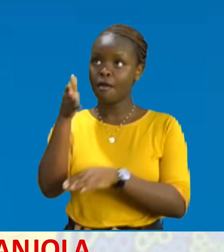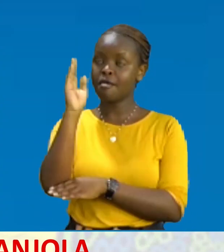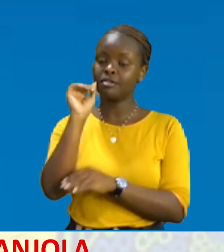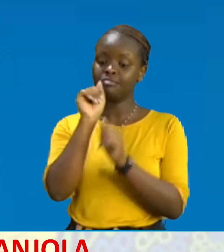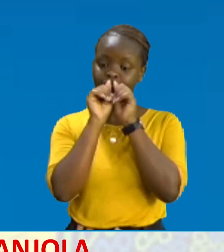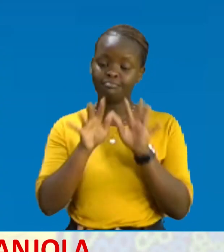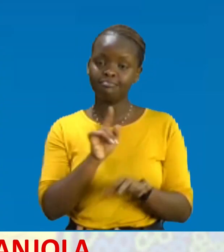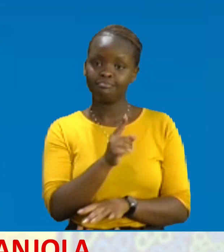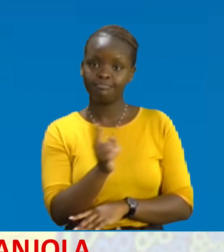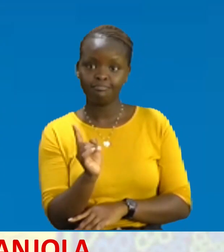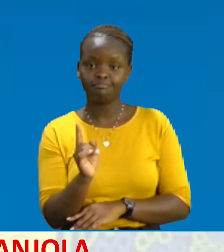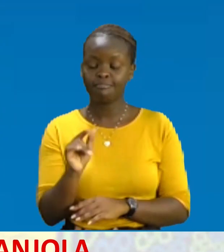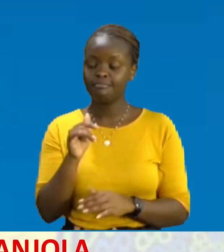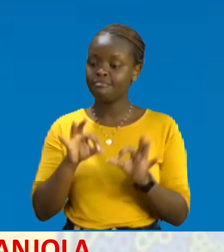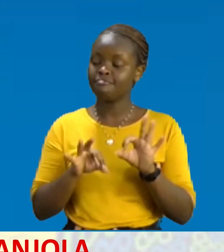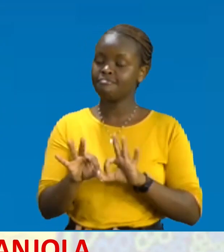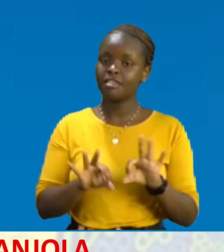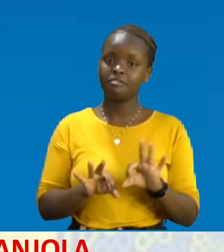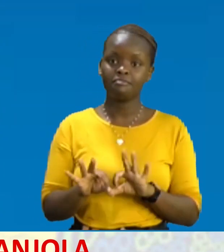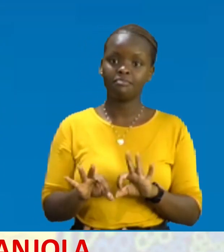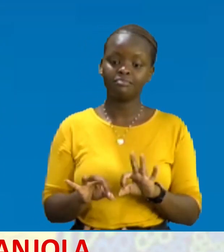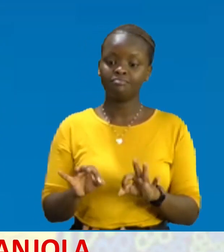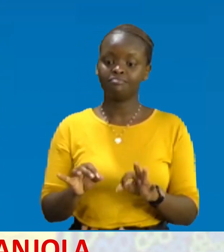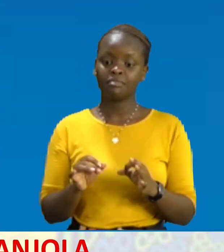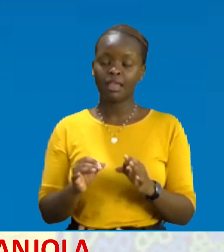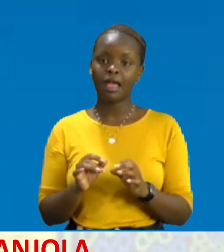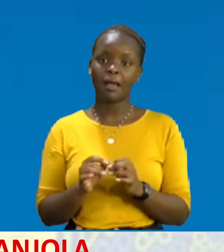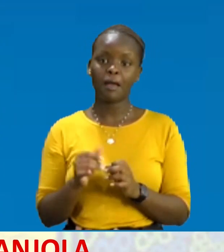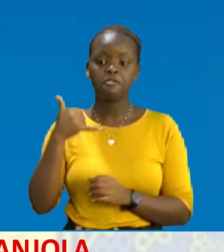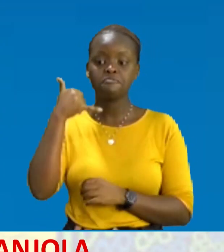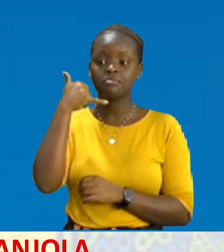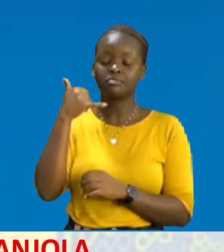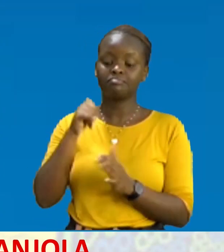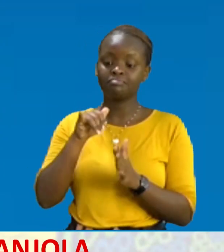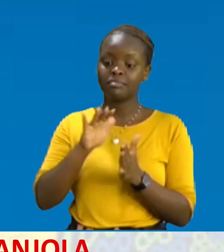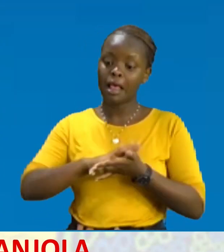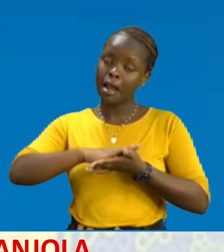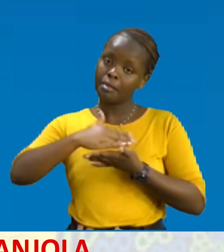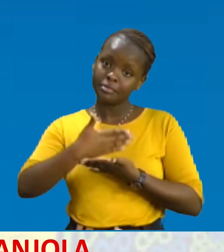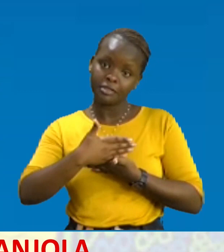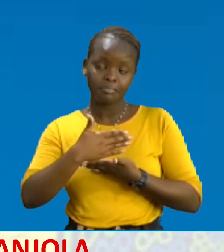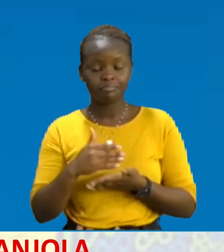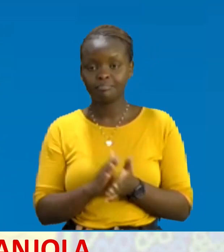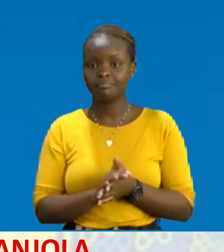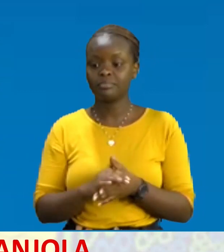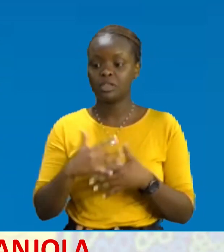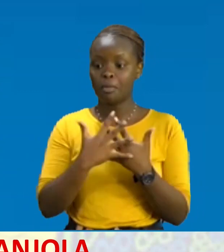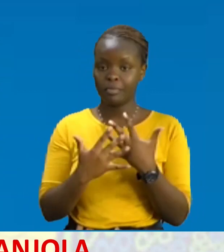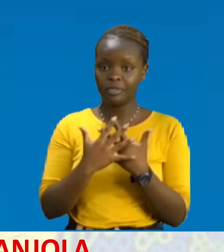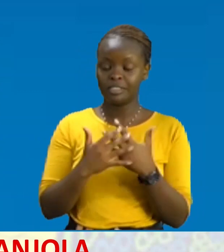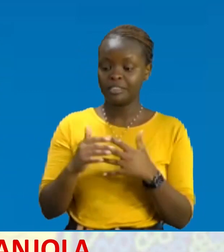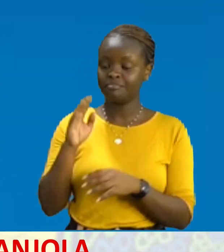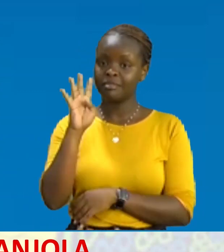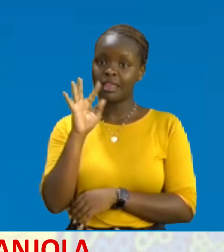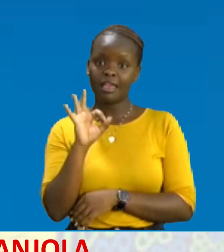sana Kama unatutazama kupitia simu yako ama mtandawa Kama laptop yako ama computer yako kwenye Facebook